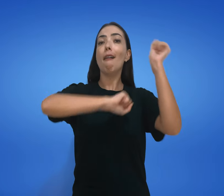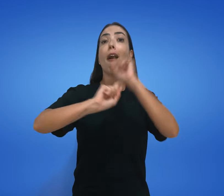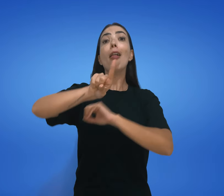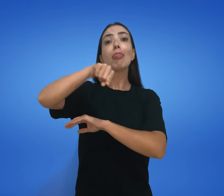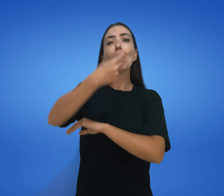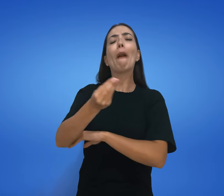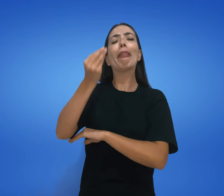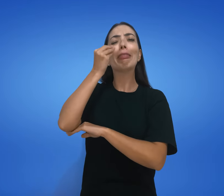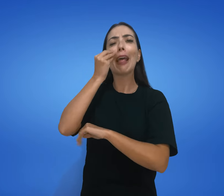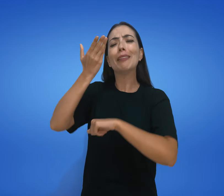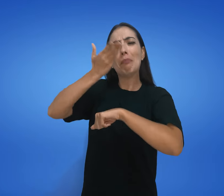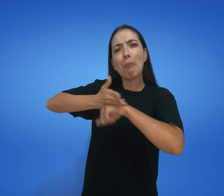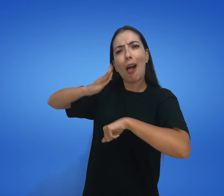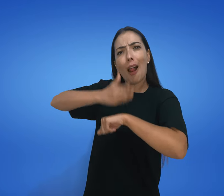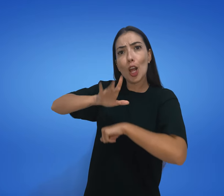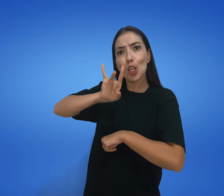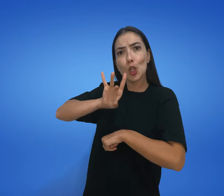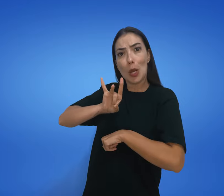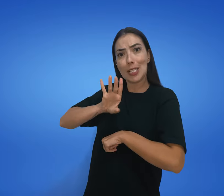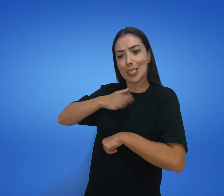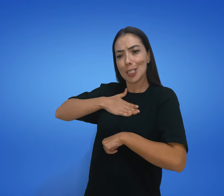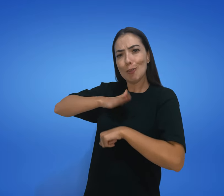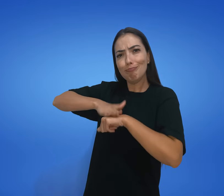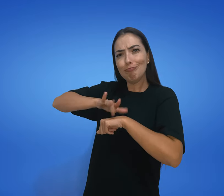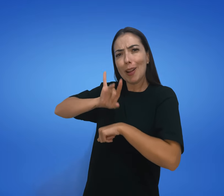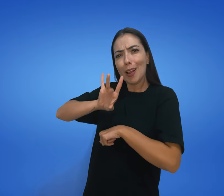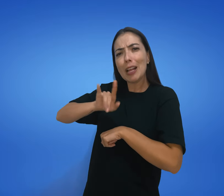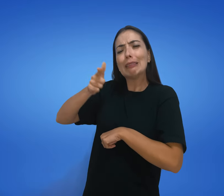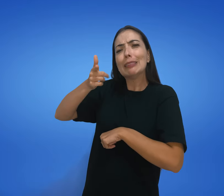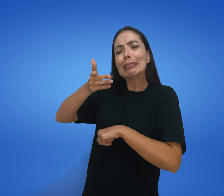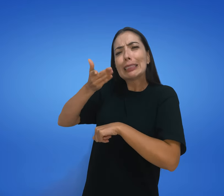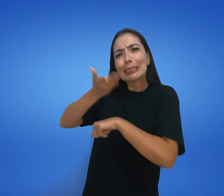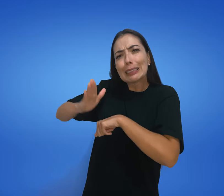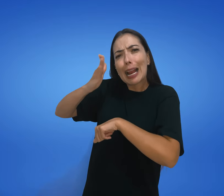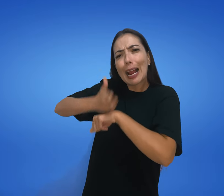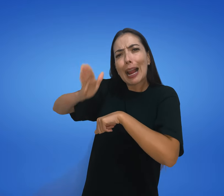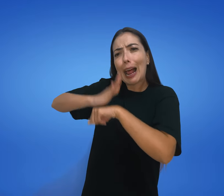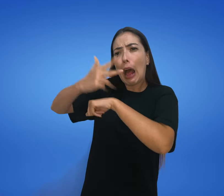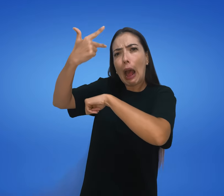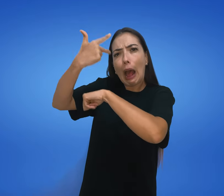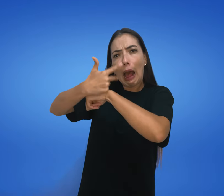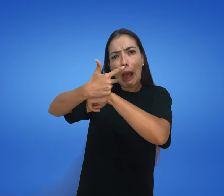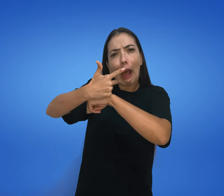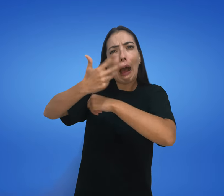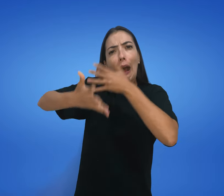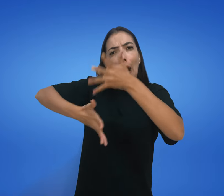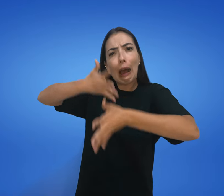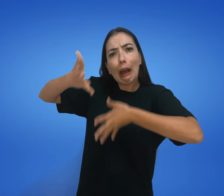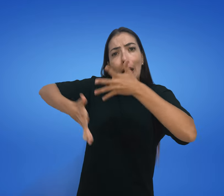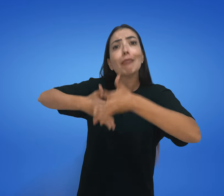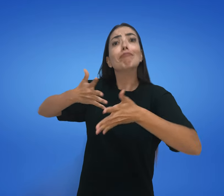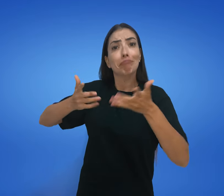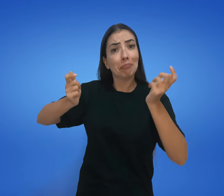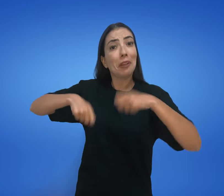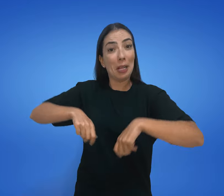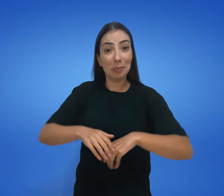Depois, você pratica novamente sozinho e se grava. Assim, com o passar do tempo,